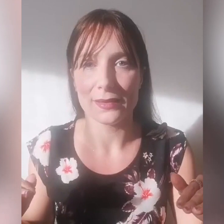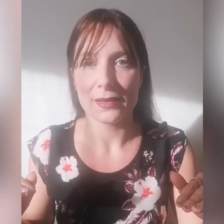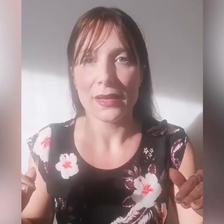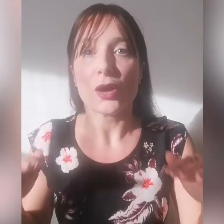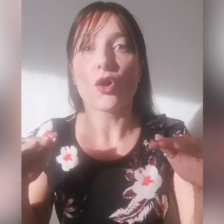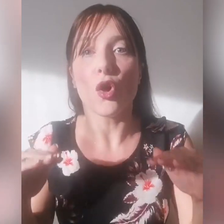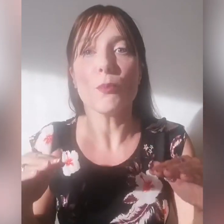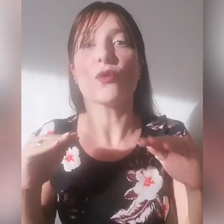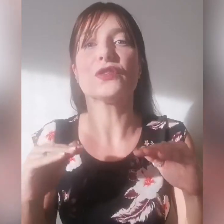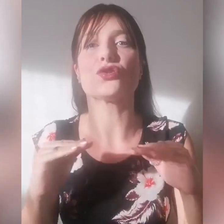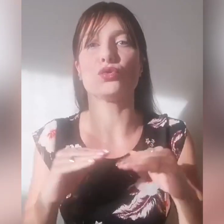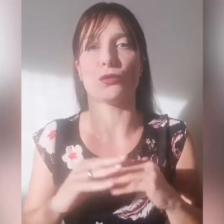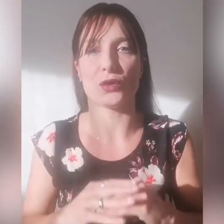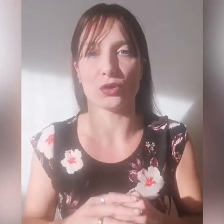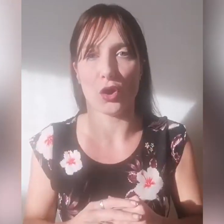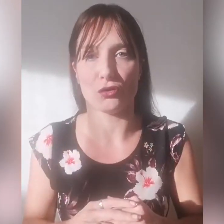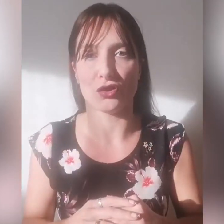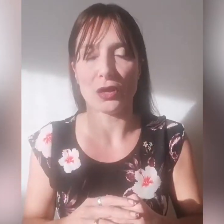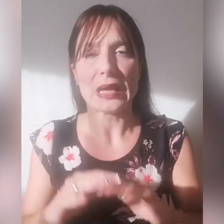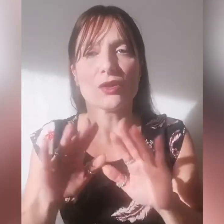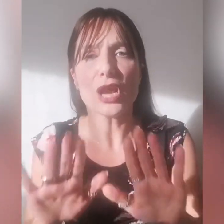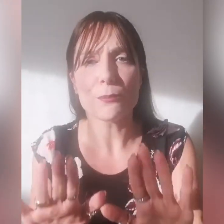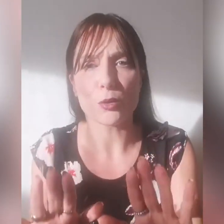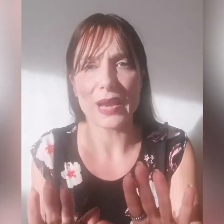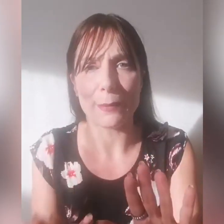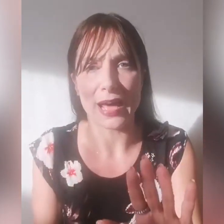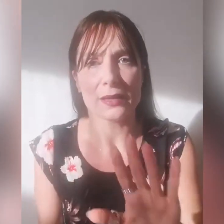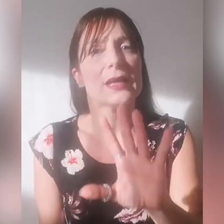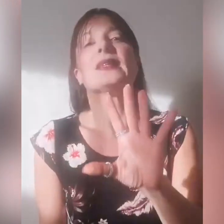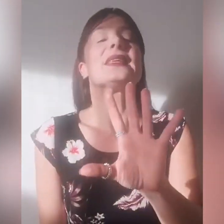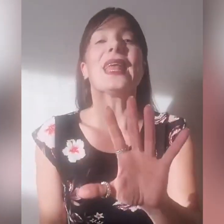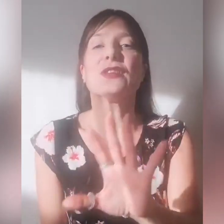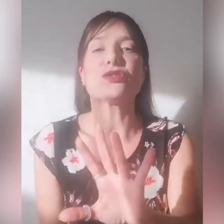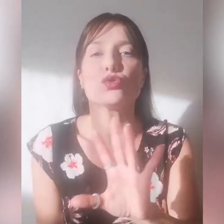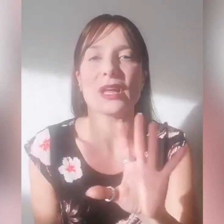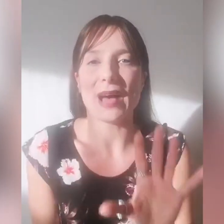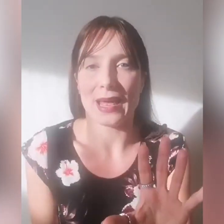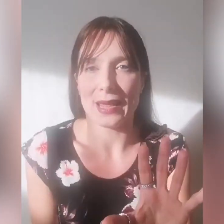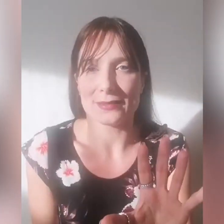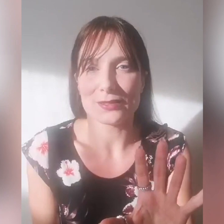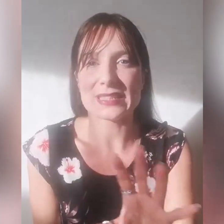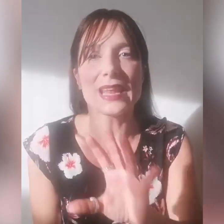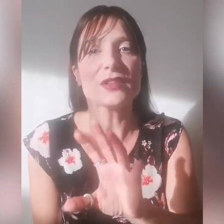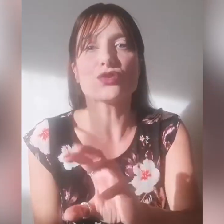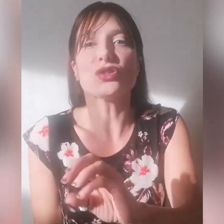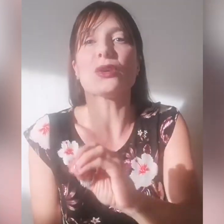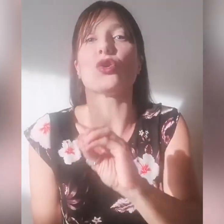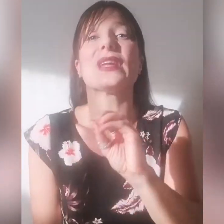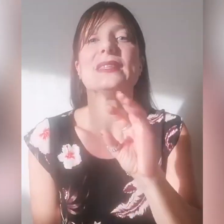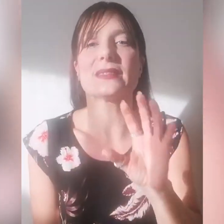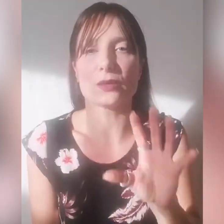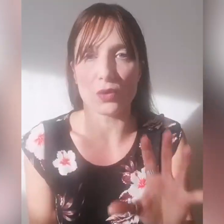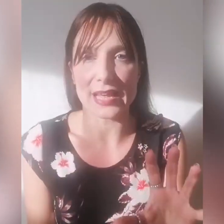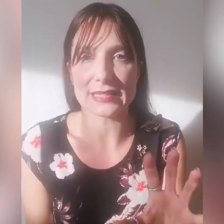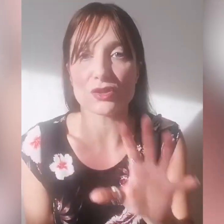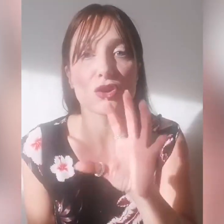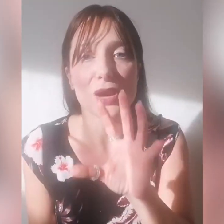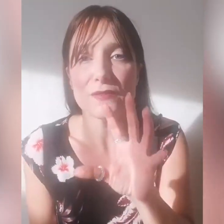come ho vissuto fino ad oggi. Non è un problema. Se l'hai vissuta male, se l'hai vissuta con insicurezza, se non l'hai